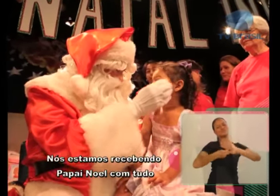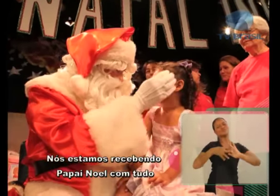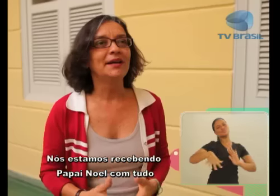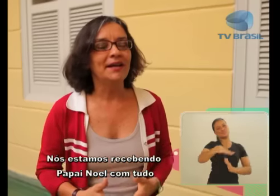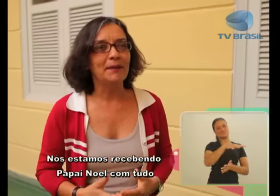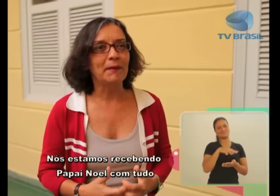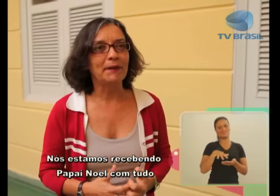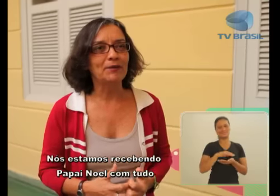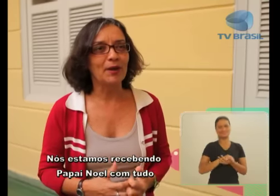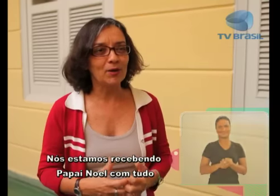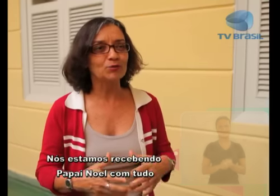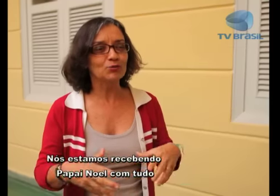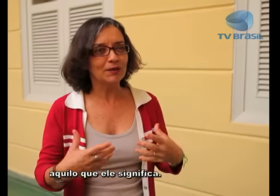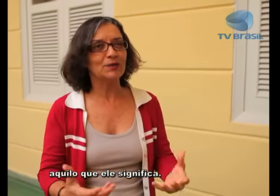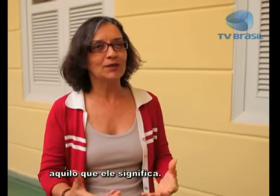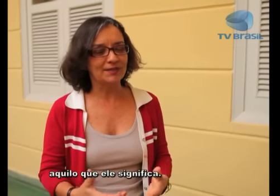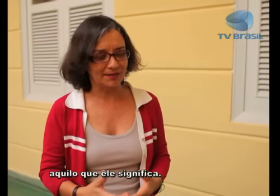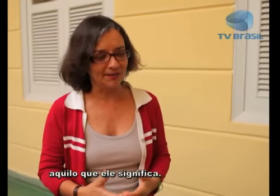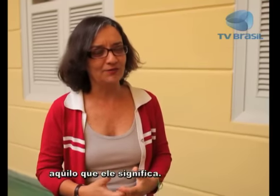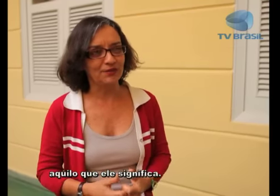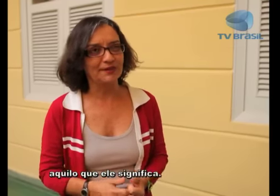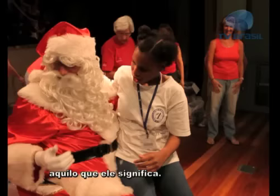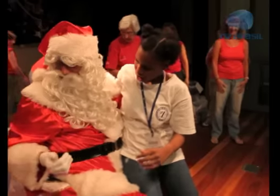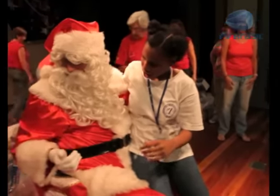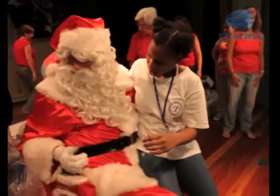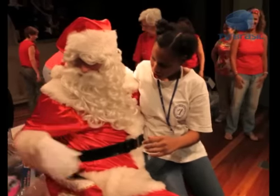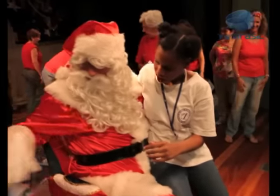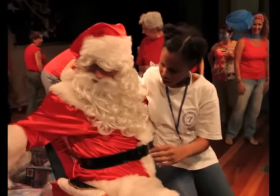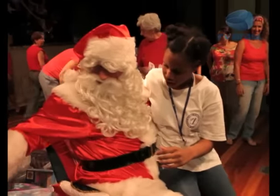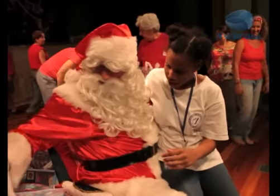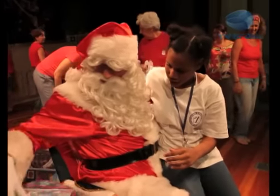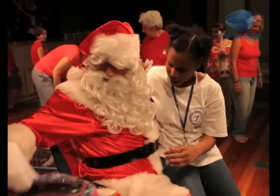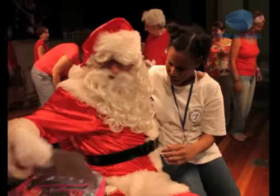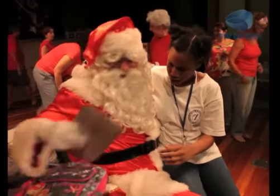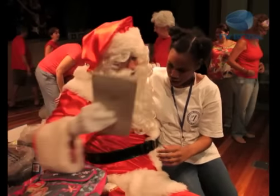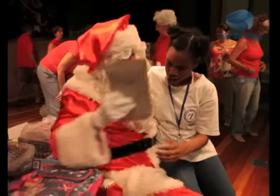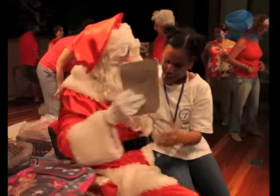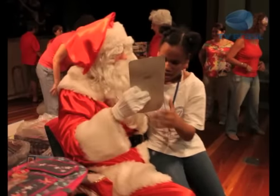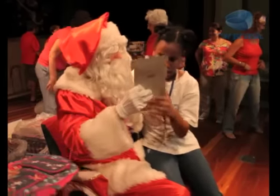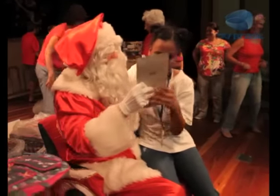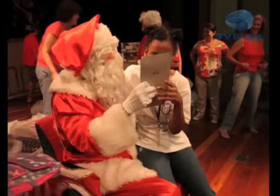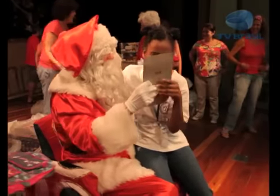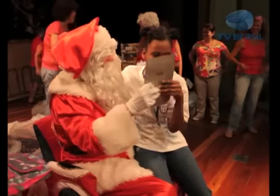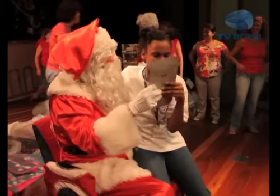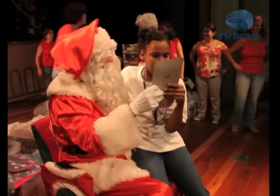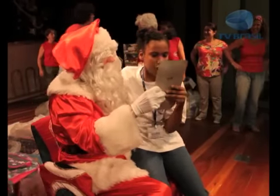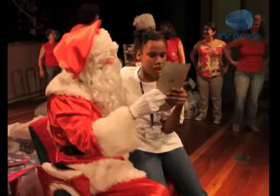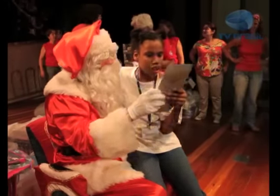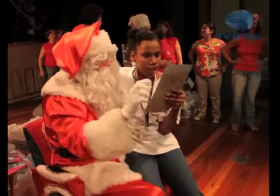o Papai Noel com tudo aquilo que ele significa. Papai Noel entrega presente para a menina que está em seu colo.